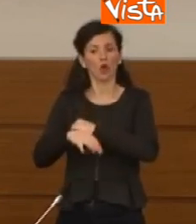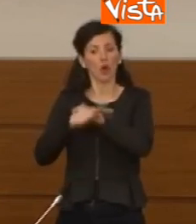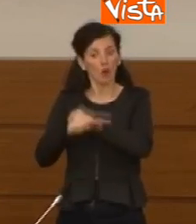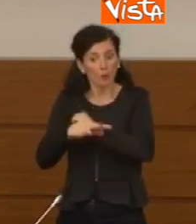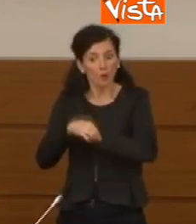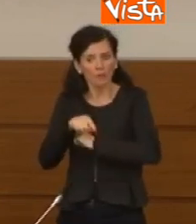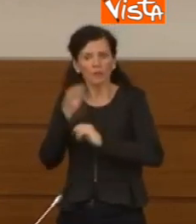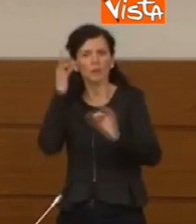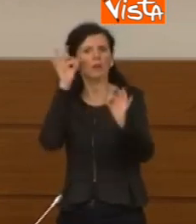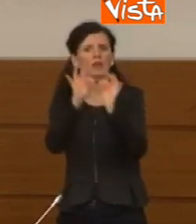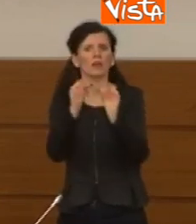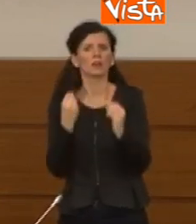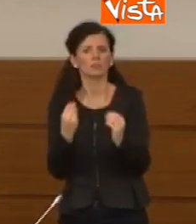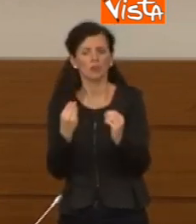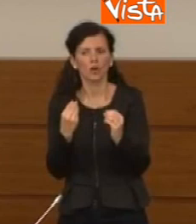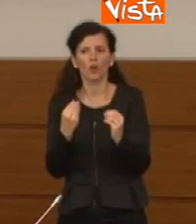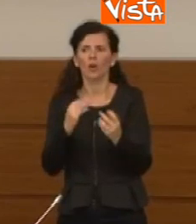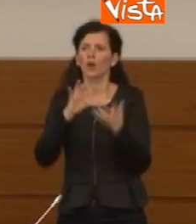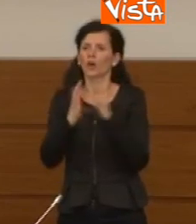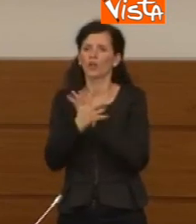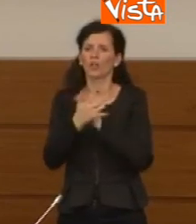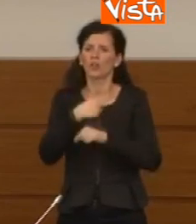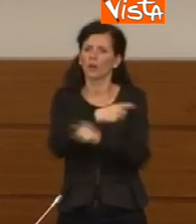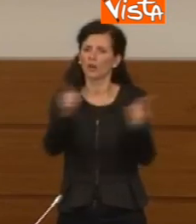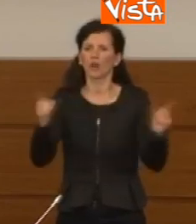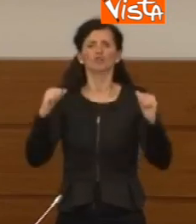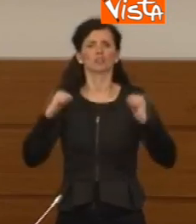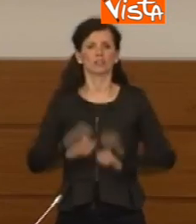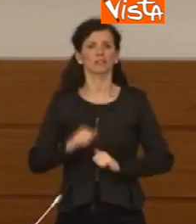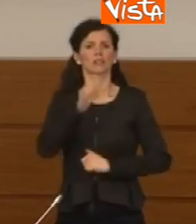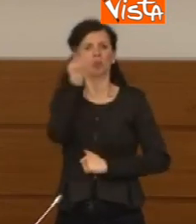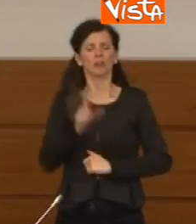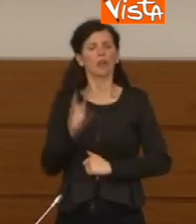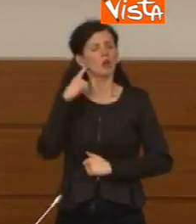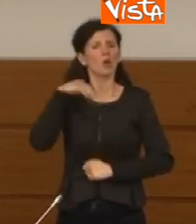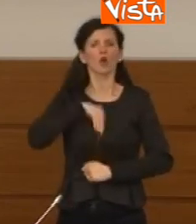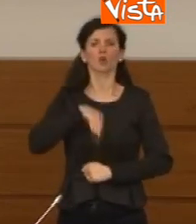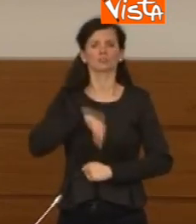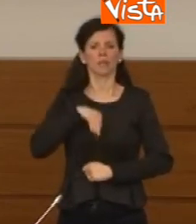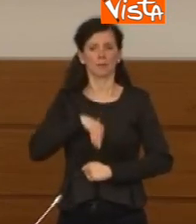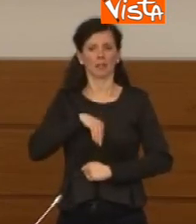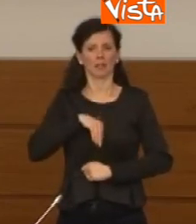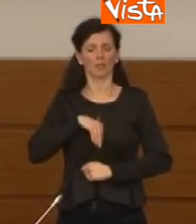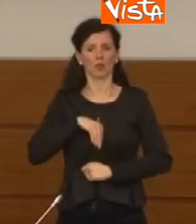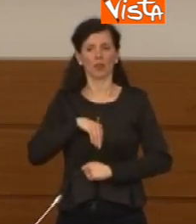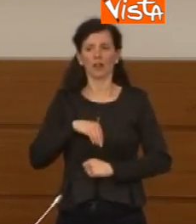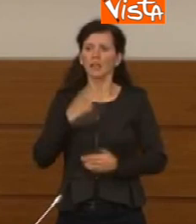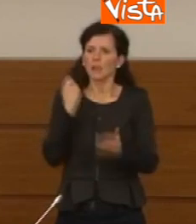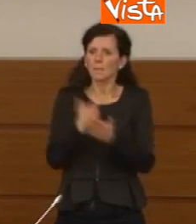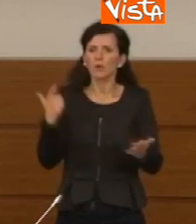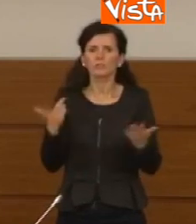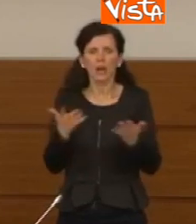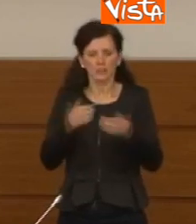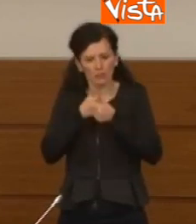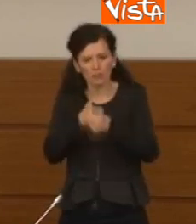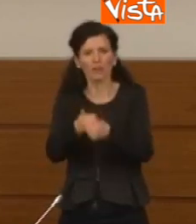rendere consapevole ogni cittadino italiano di quanto sia importante l'adozione di questi strumenti